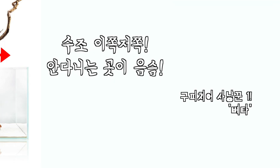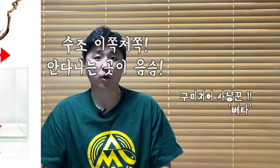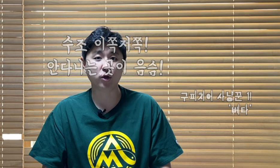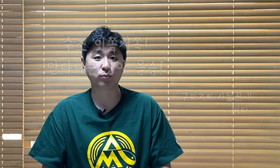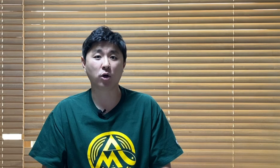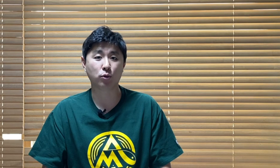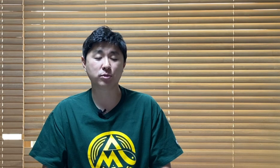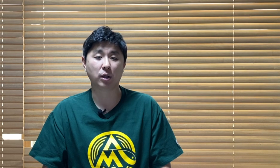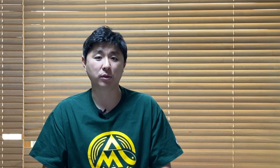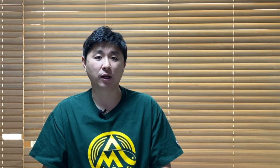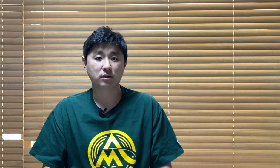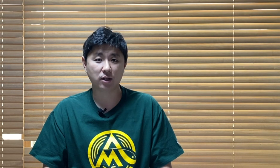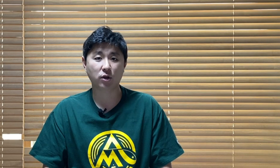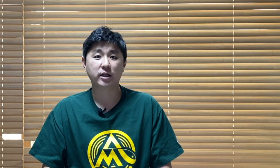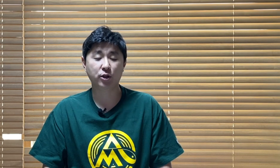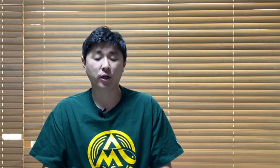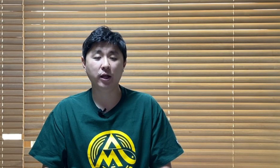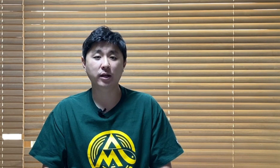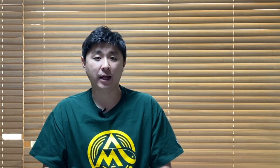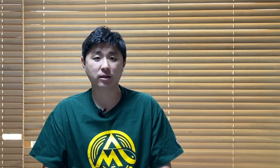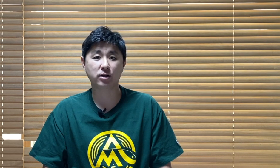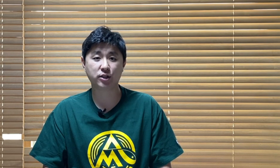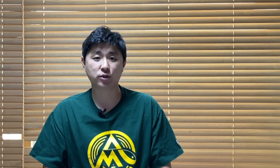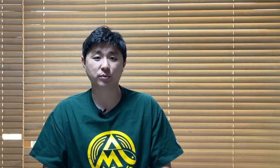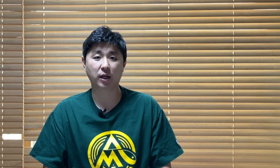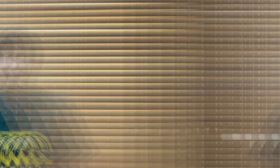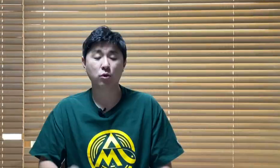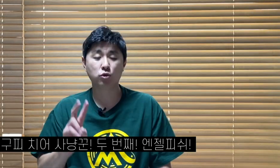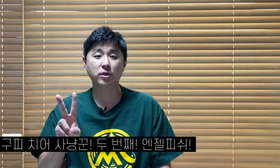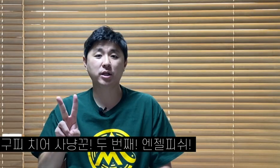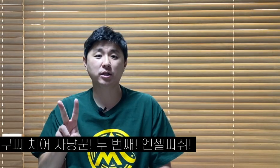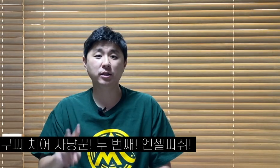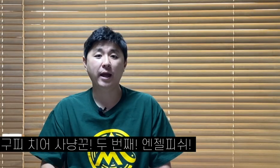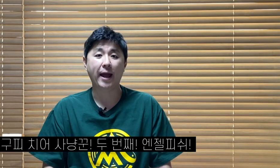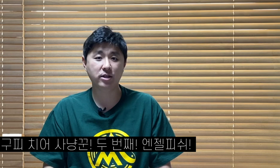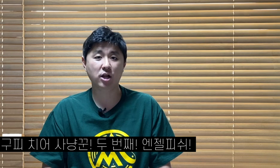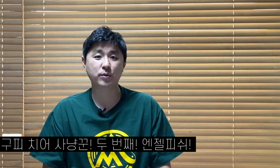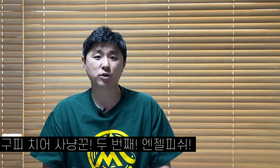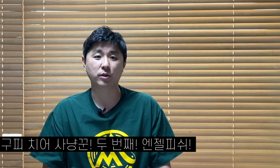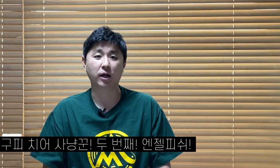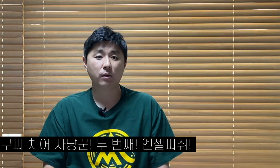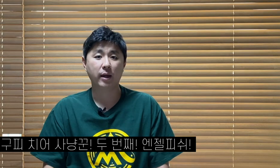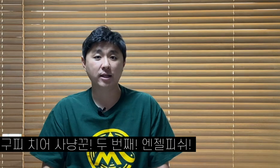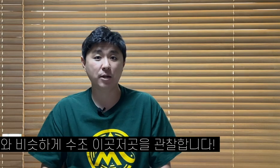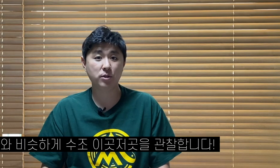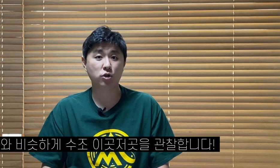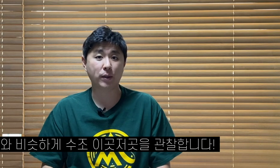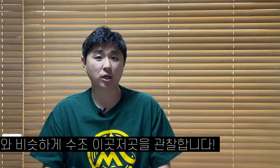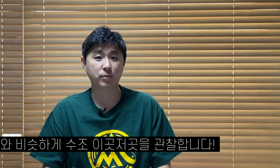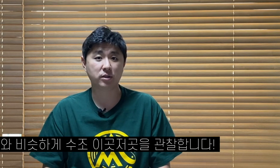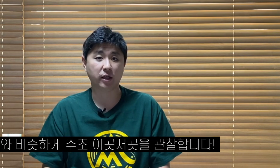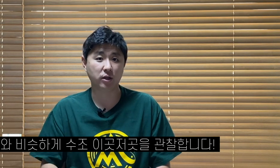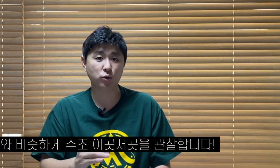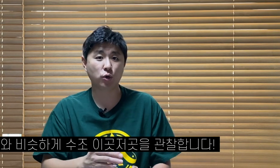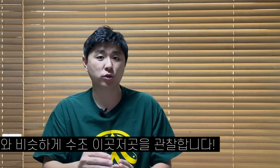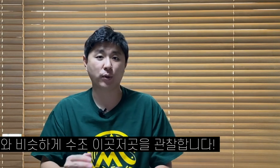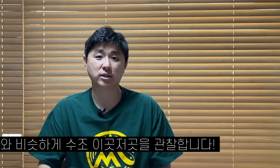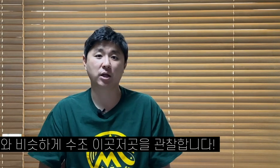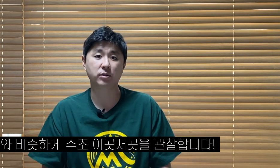거의 없다고 보시면 됩니다. 그래서 1위에 랭크를 시켰습니다. 두번째는 엔젤피쉬입니다. 엔젤피쉬도 베타와 비슷하게 이것저것을 관찰하면서